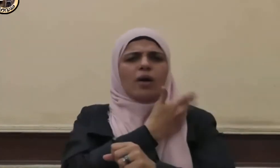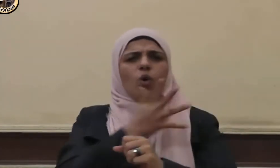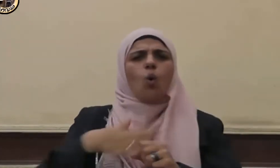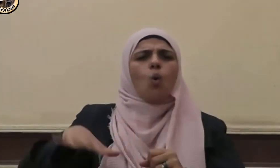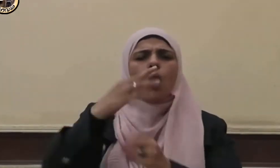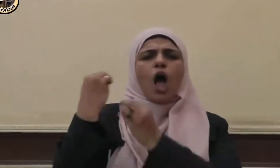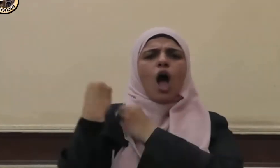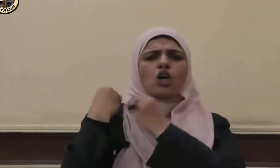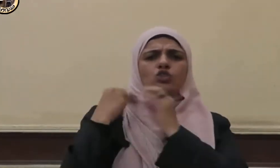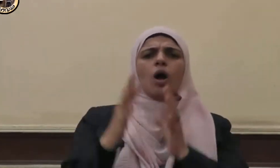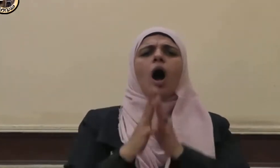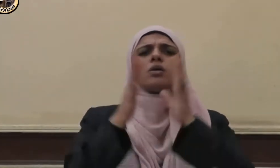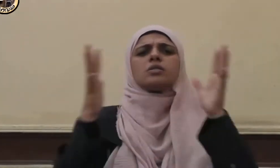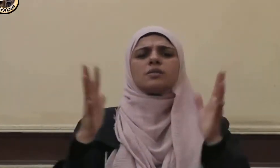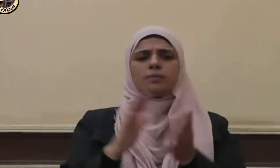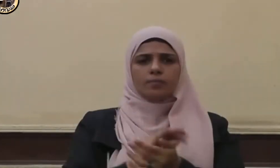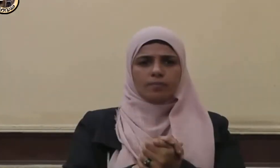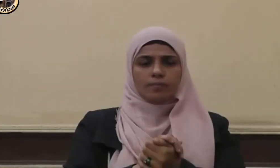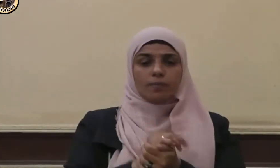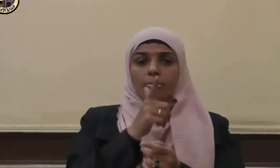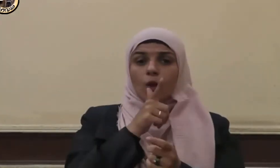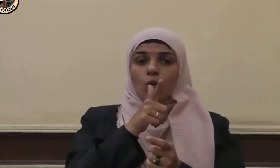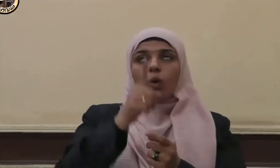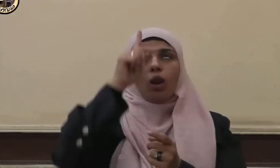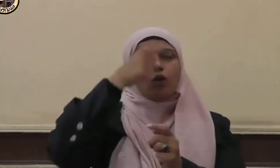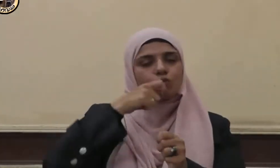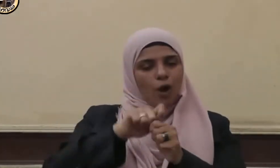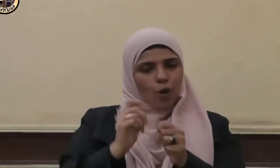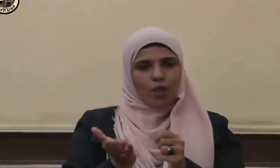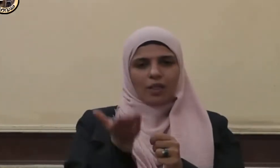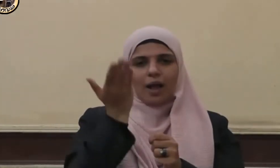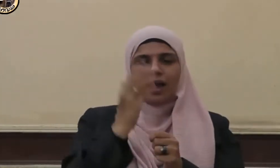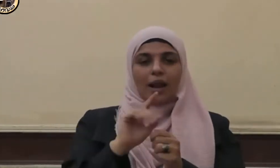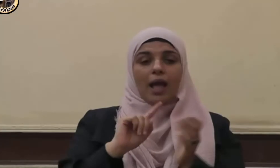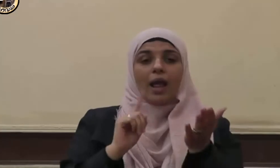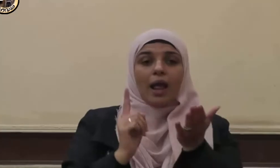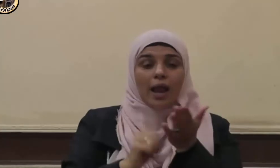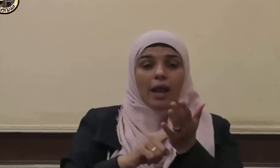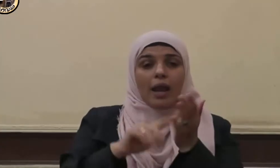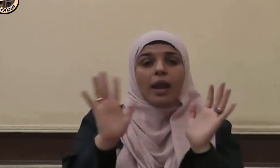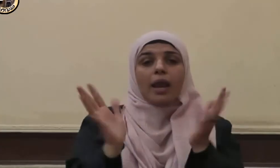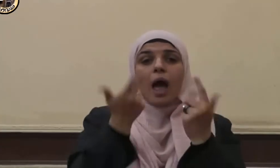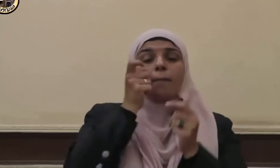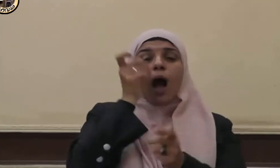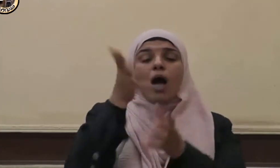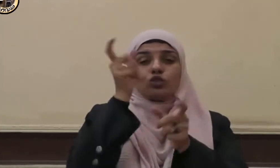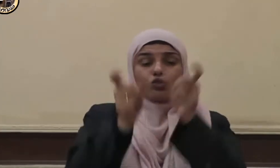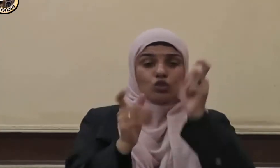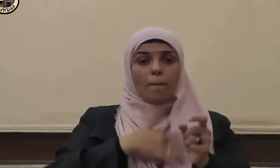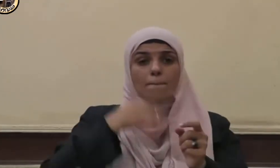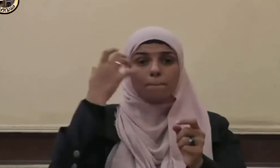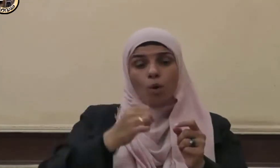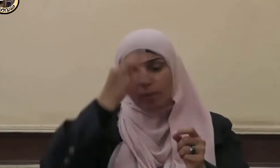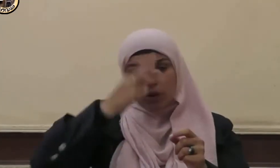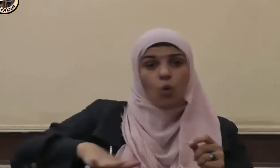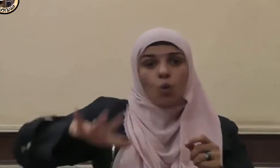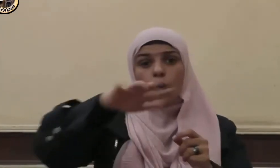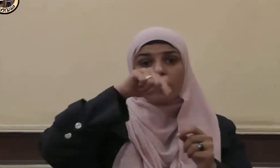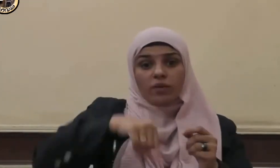عَظِيمًا ويقول تعالى إنما المؤمنون الذين إذا ذكروا طواب